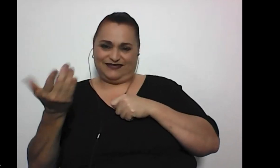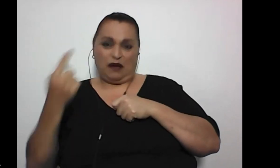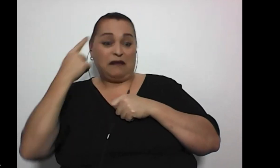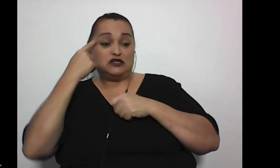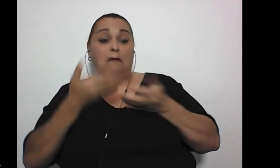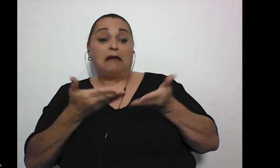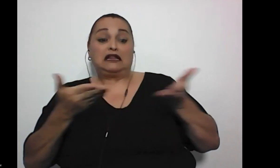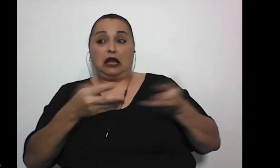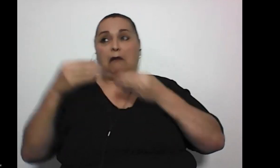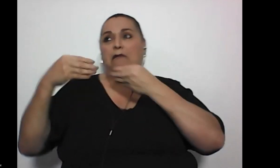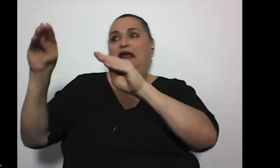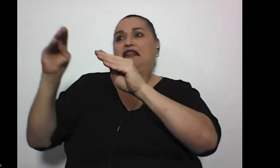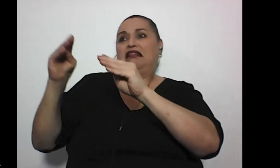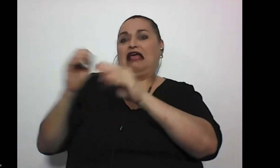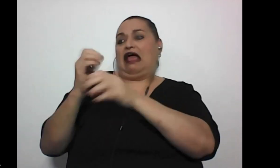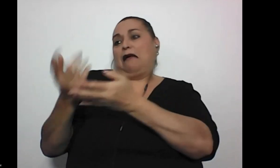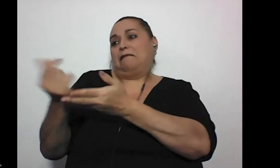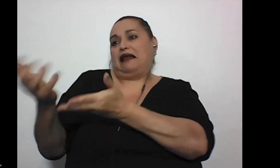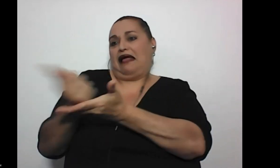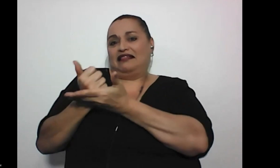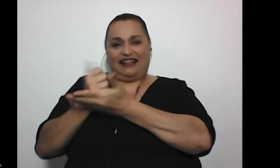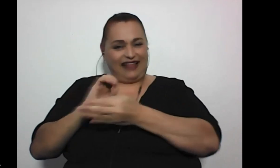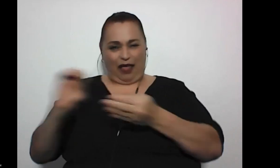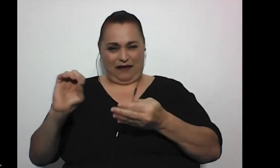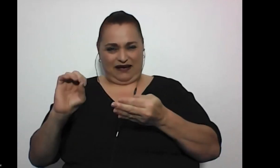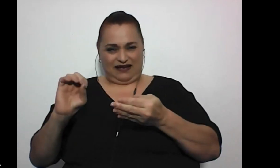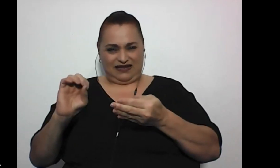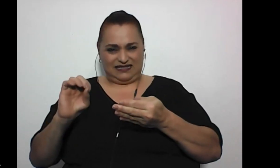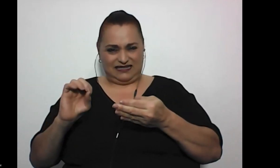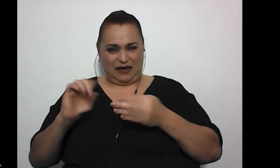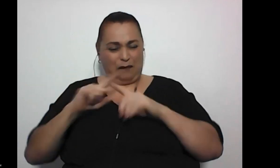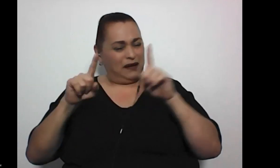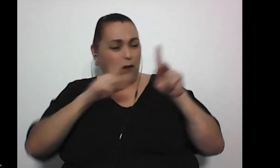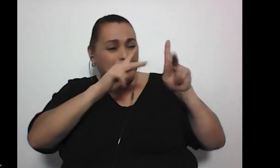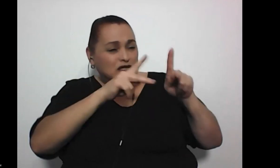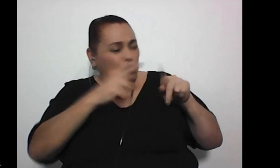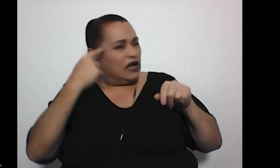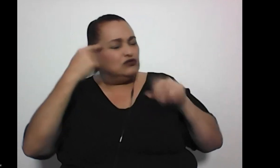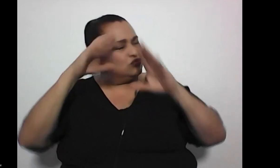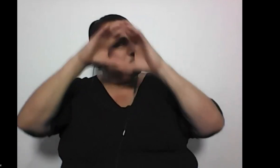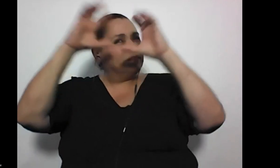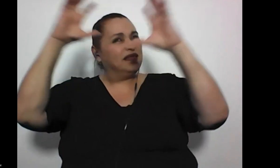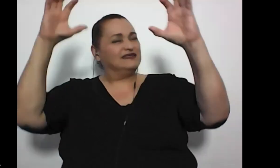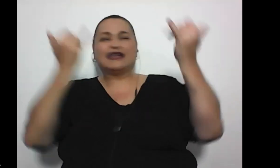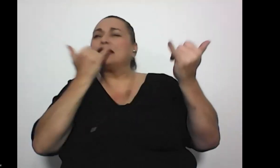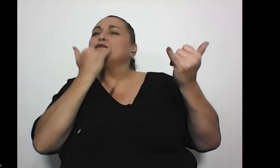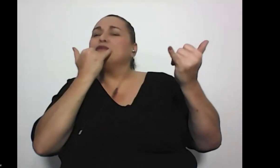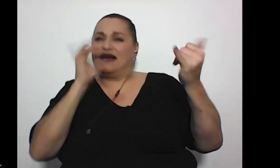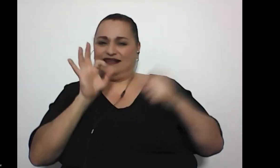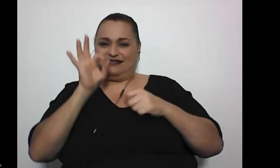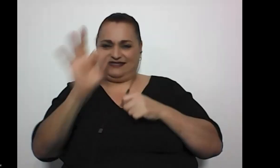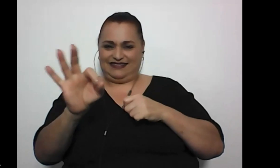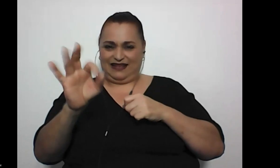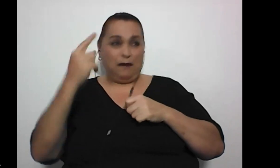el material, esto lo vendo y hago plata. No estamos como en el imaginario. Cuando estamos pensando en un, en una